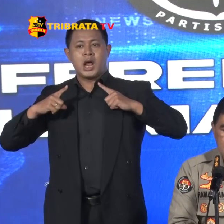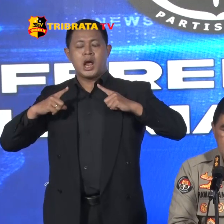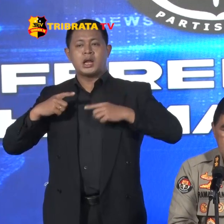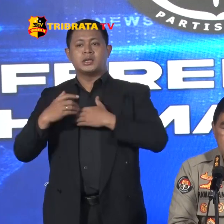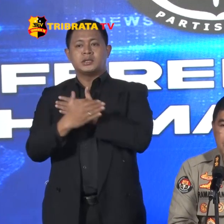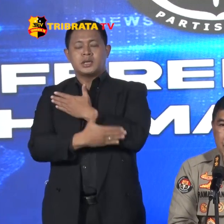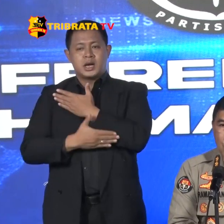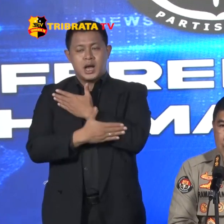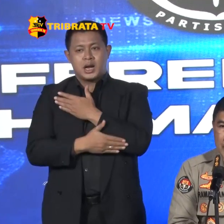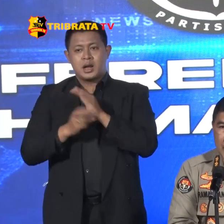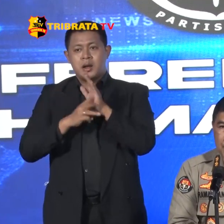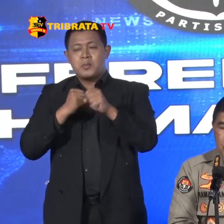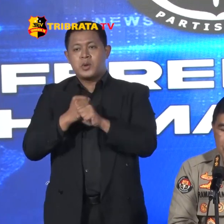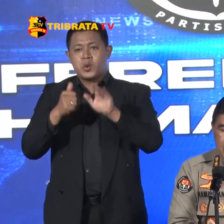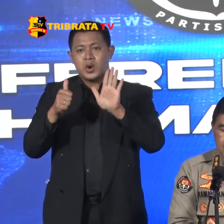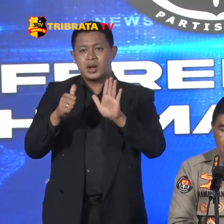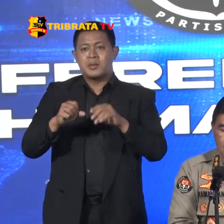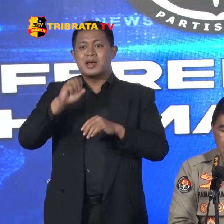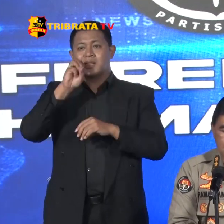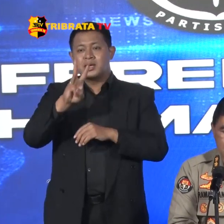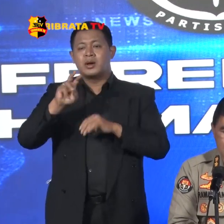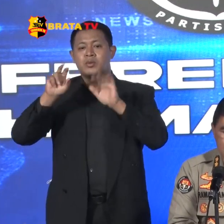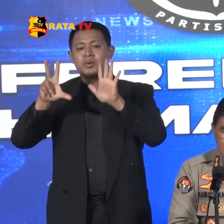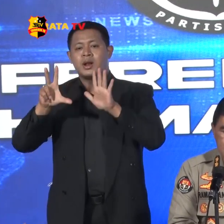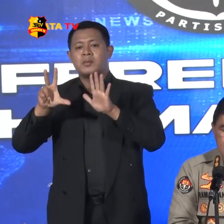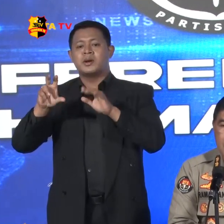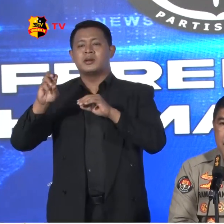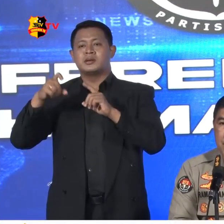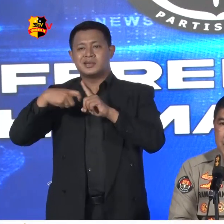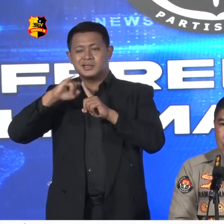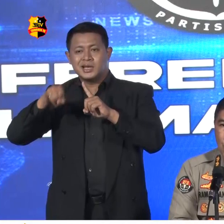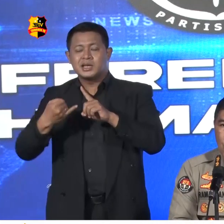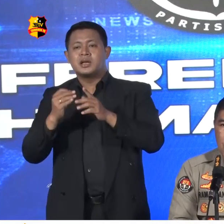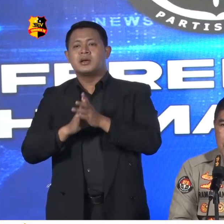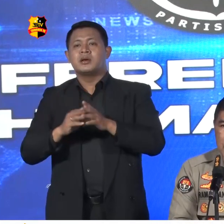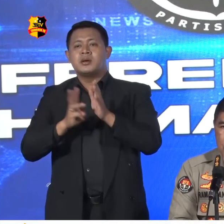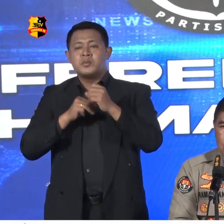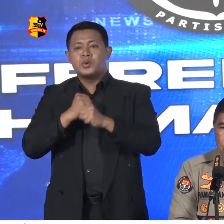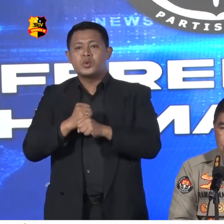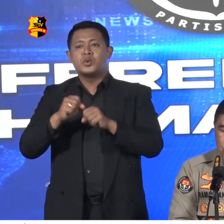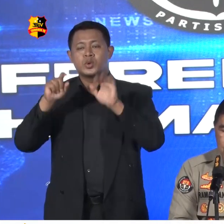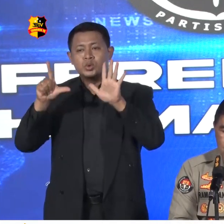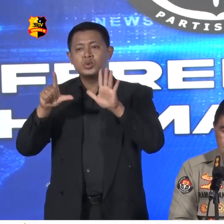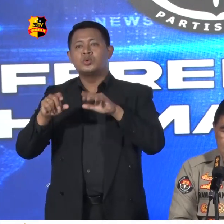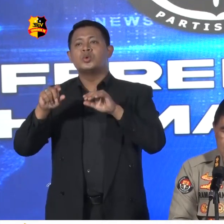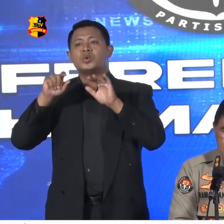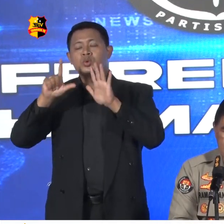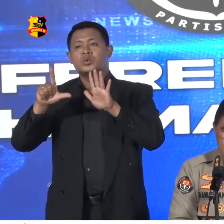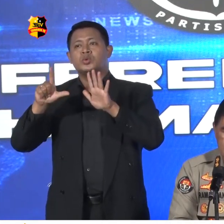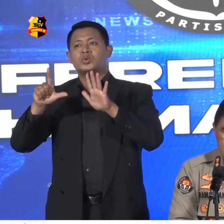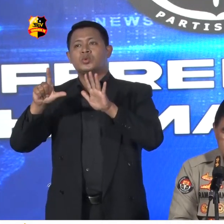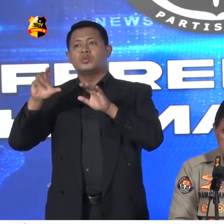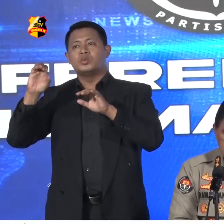Minggu ke-6 38 Kejadian Minggu Ke-7 73